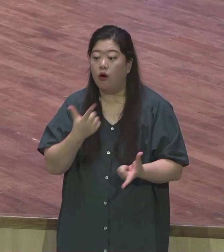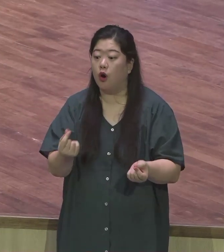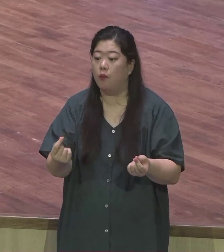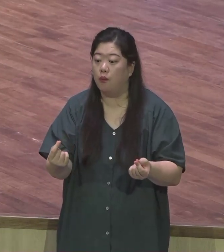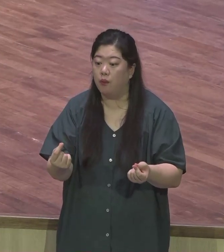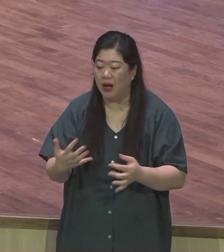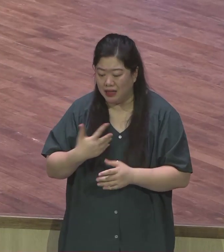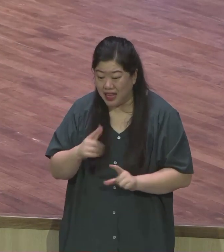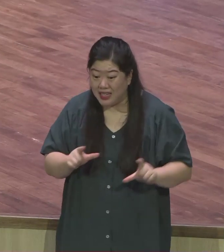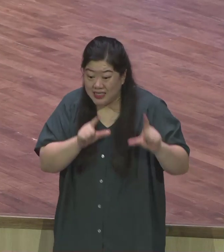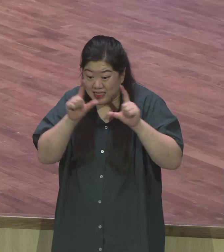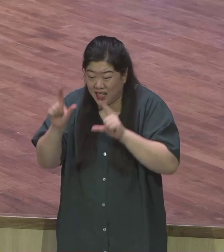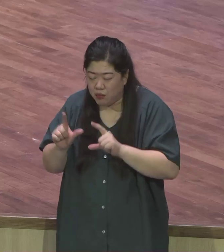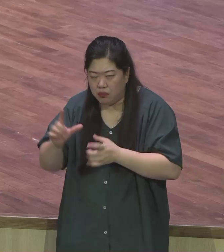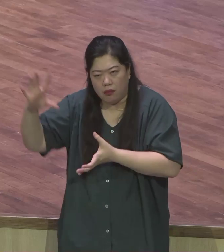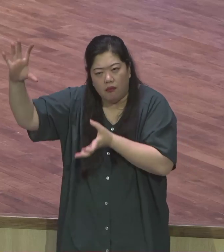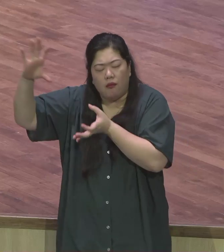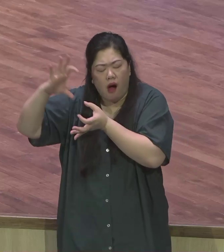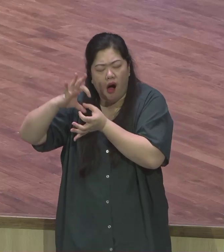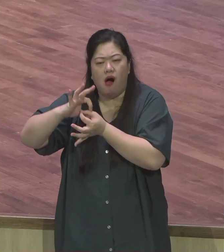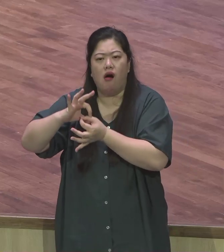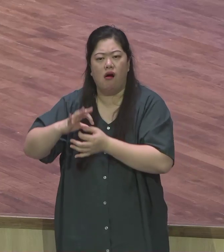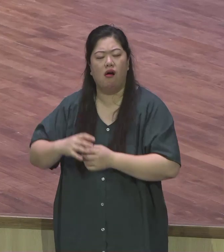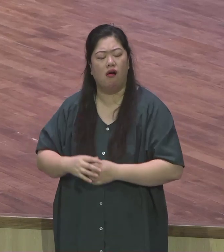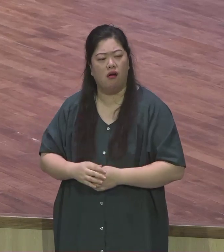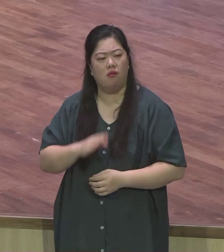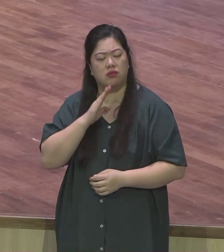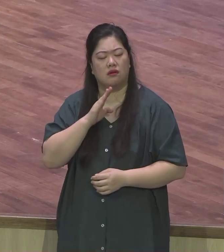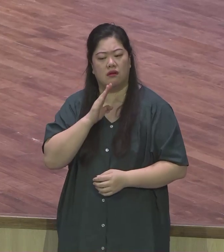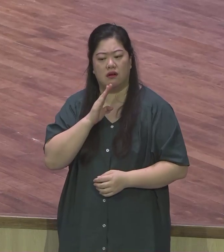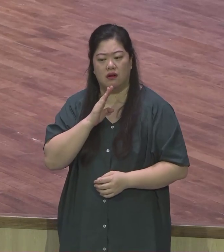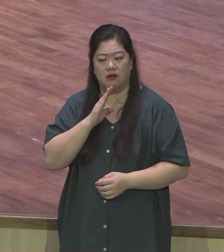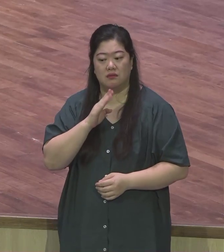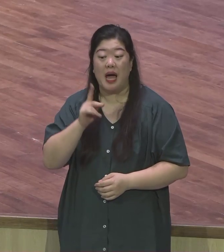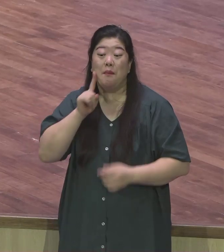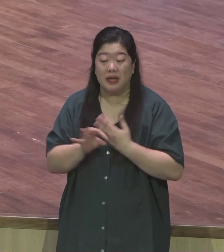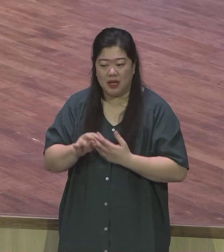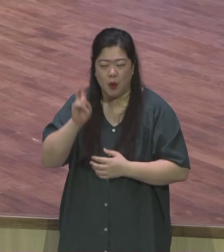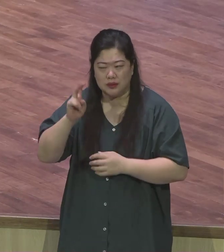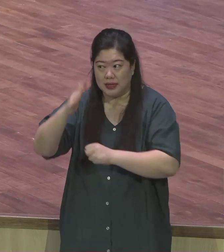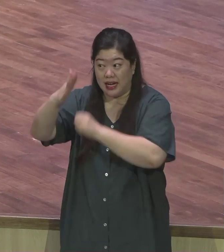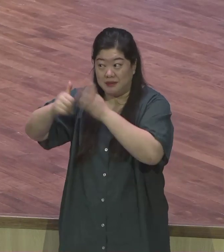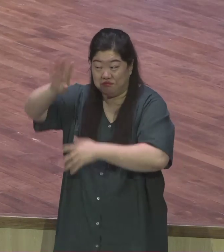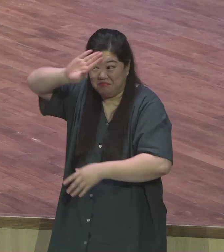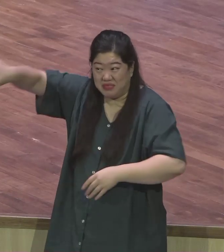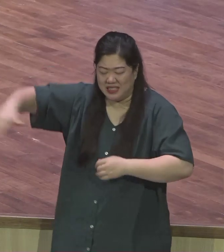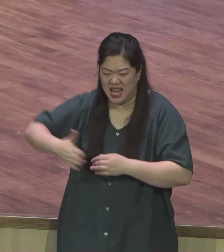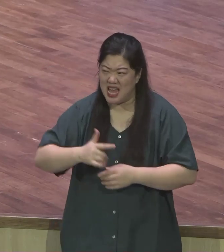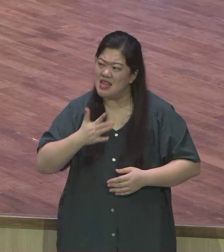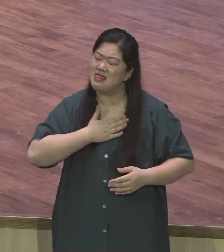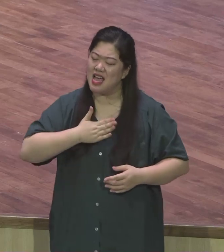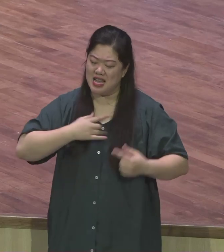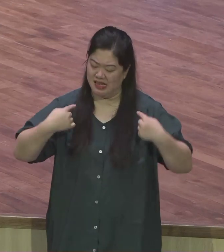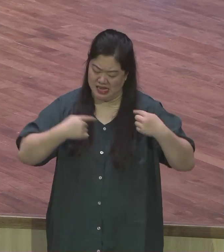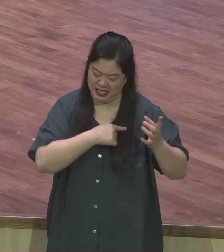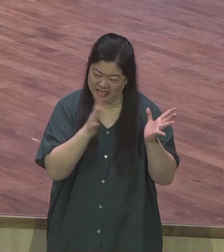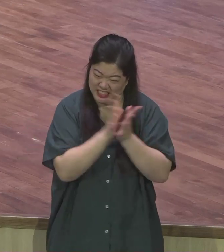내가 개선해서 내가 잔머리 굴려서 내 인생 한번 돌려보겠다 요 실수만 하지 않으면 됩니다 또 한 가지 혹시 하나님이 내